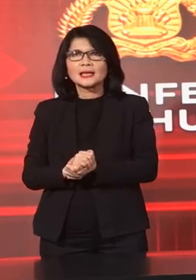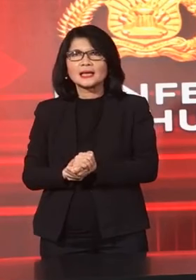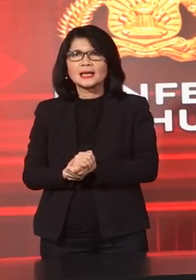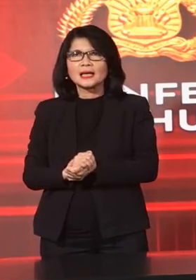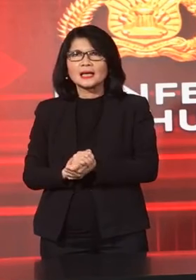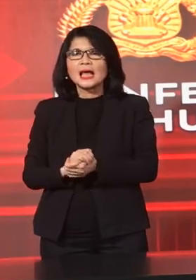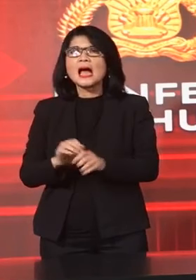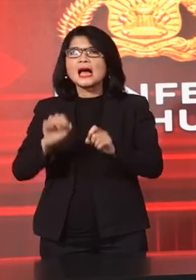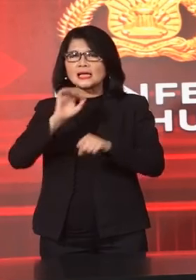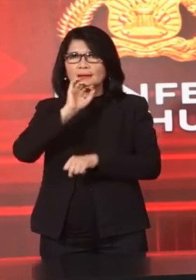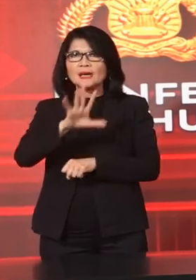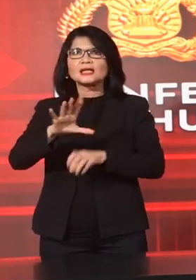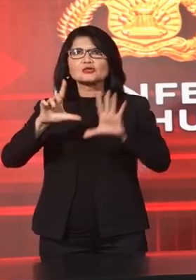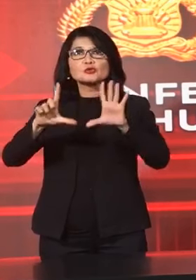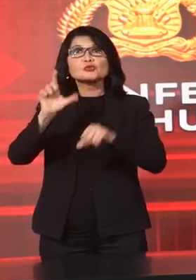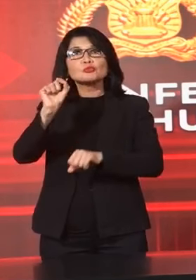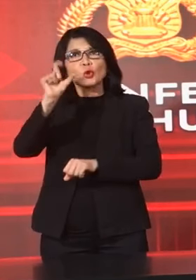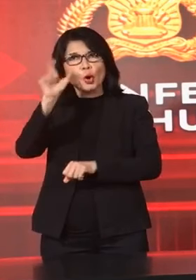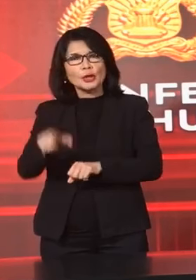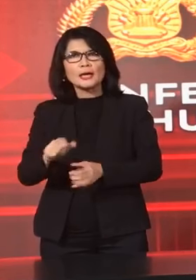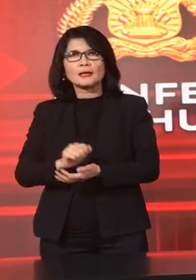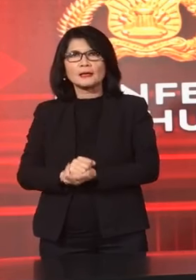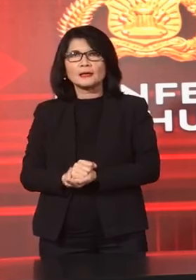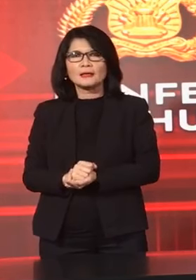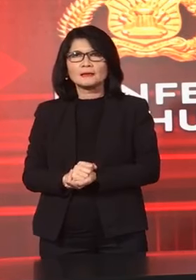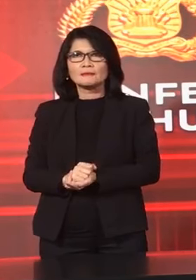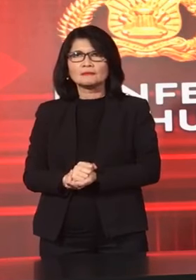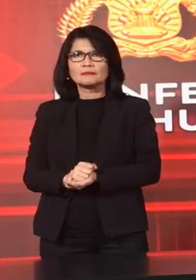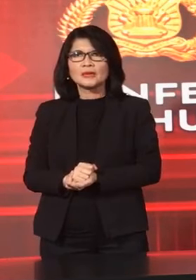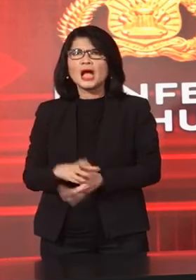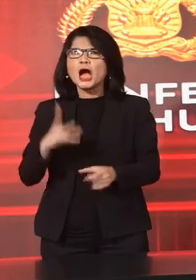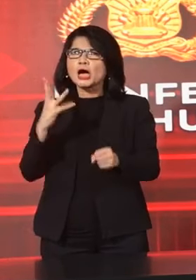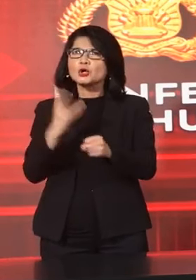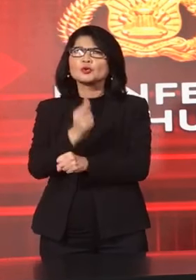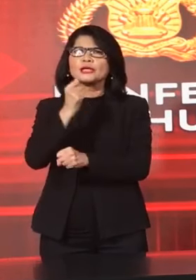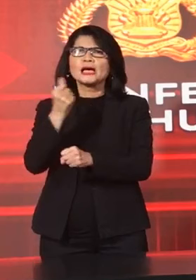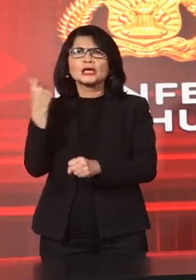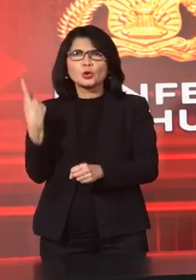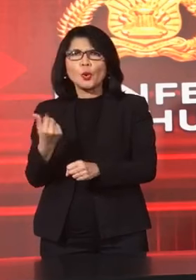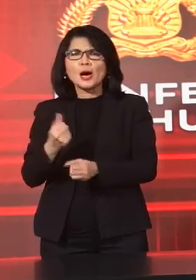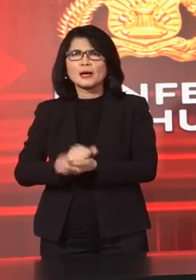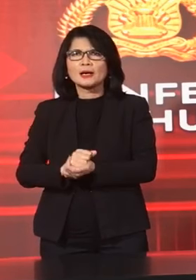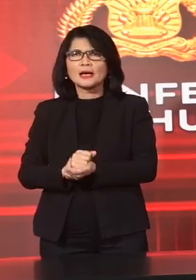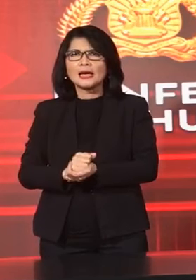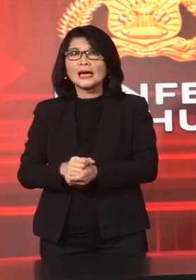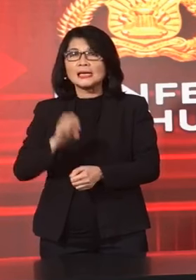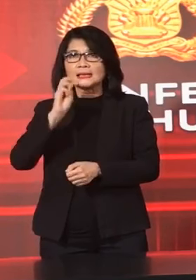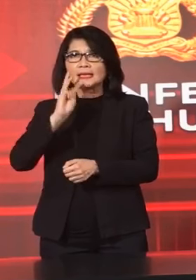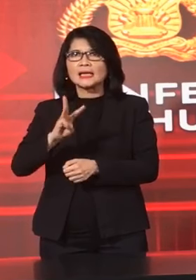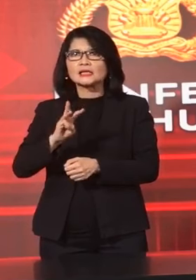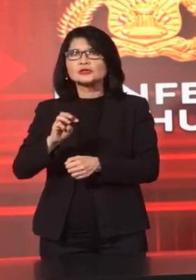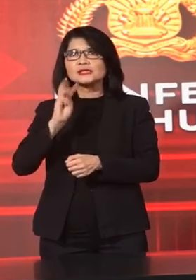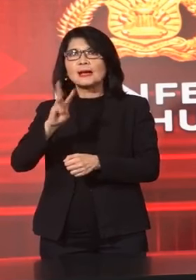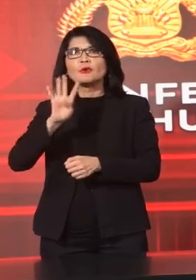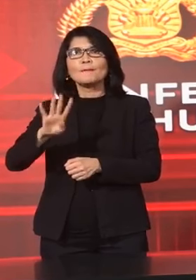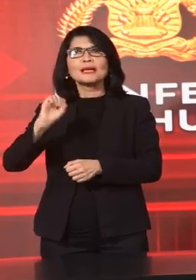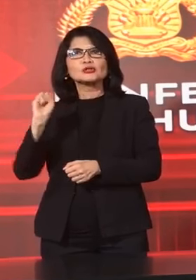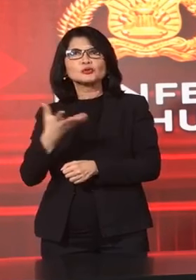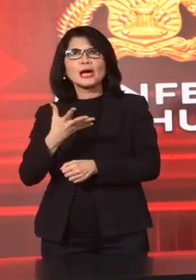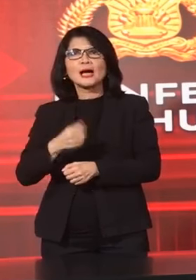570 Orang Dengan Kerugian Material 334 Juta